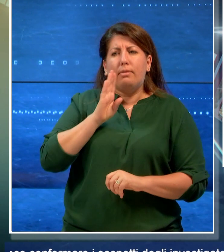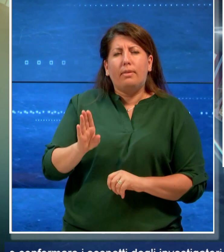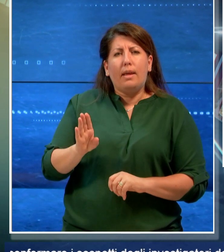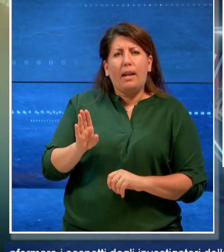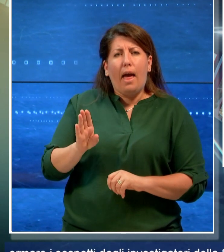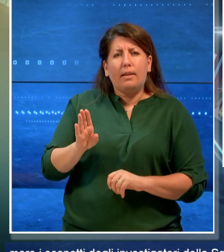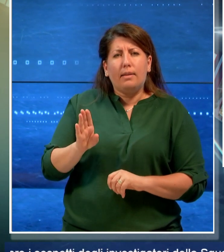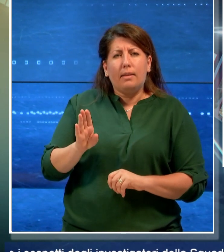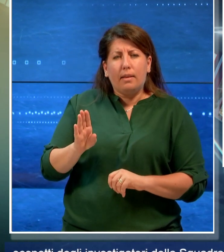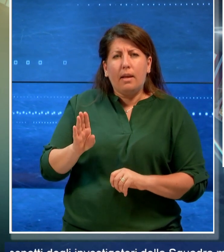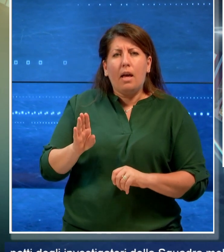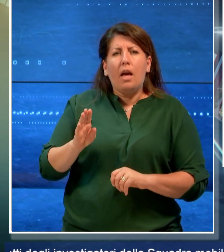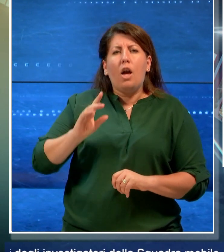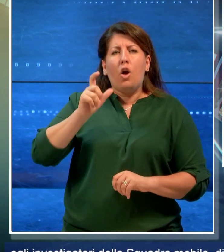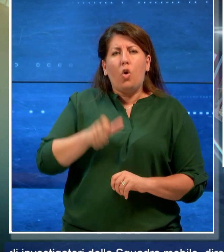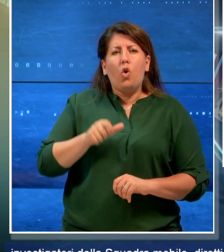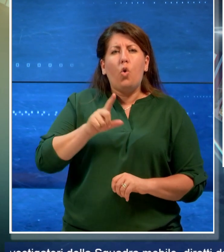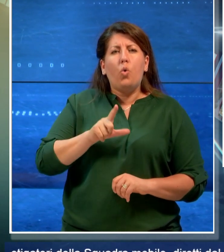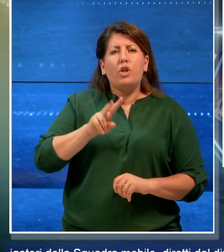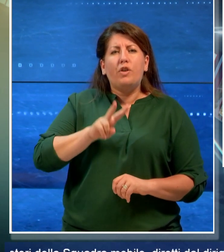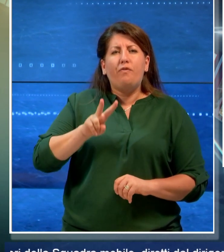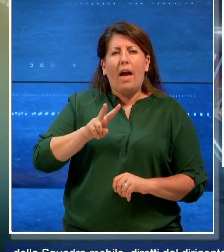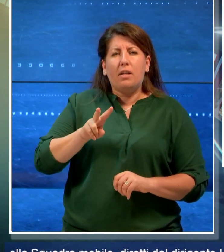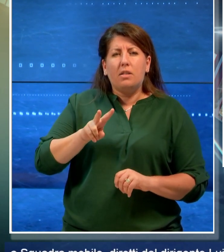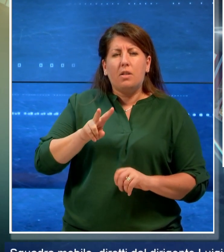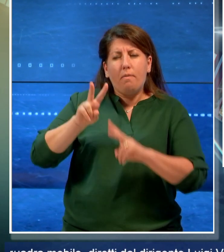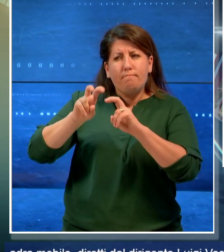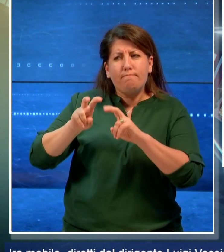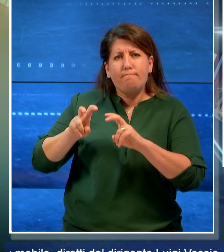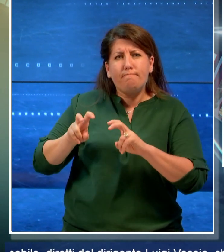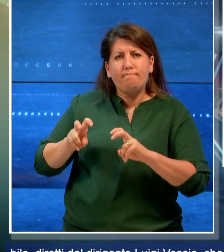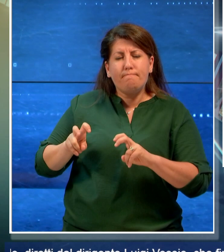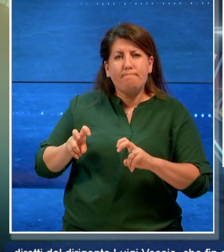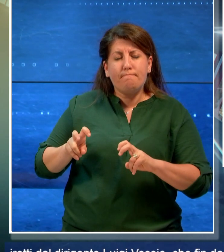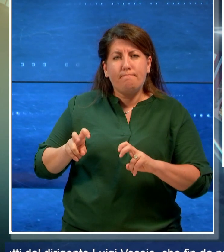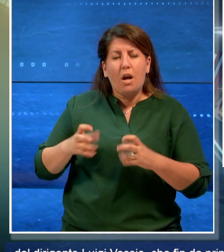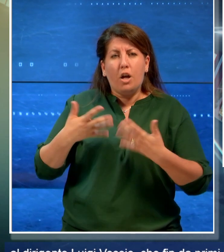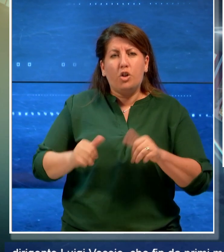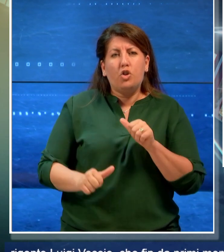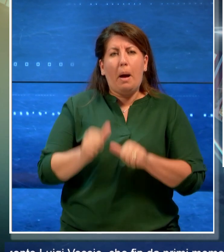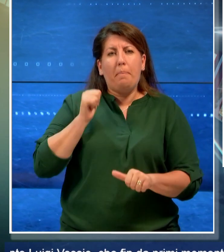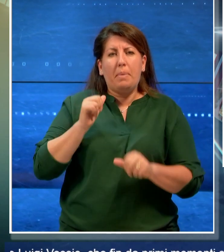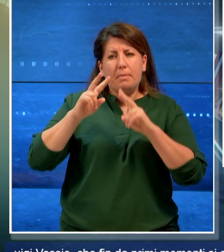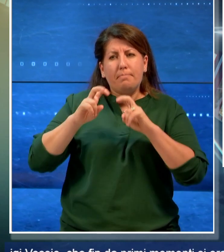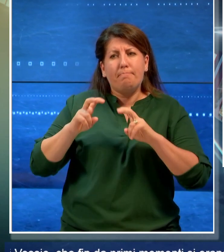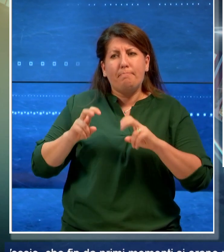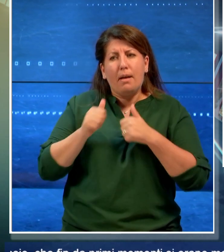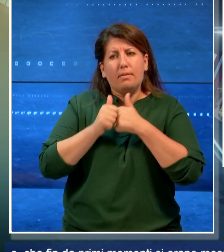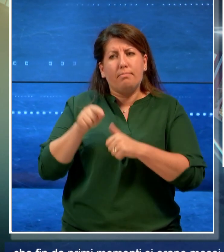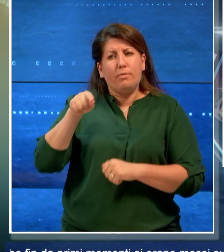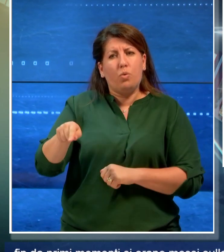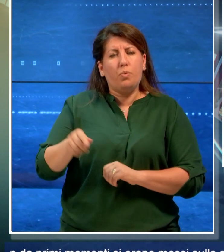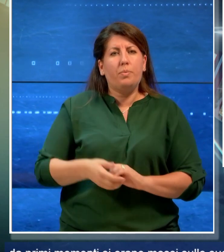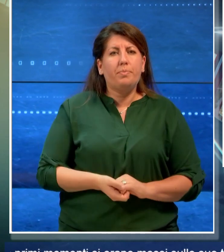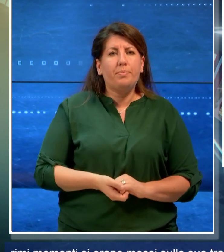dal dirigente Luigi Vessio, che fin dai primi accertamenti si erano messi sulle sue tracce.